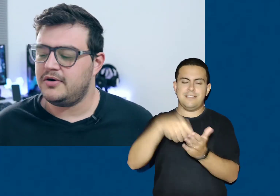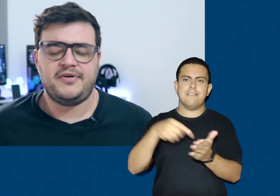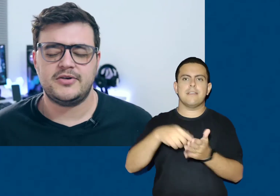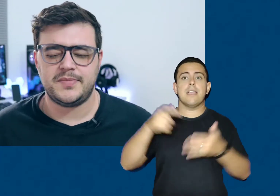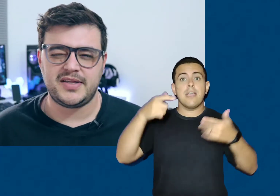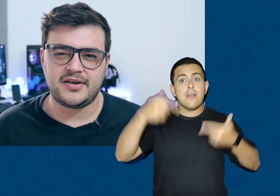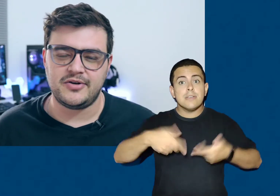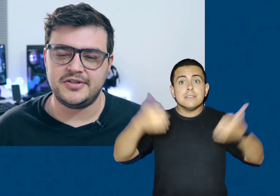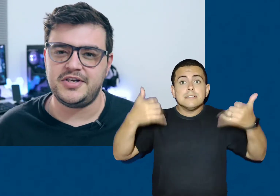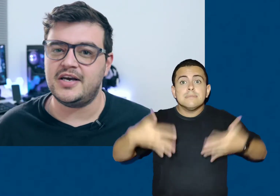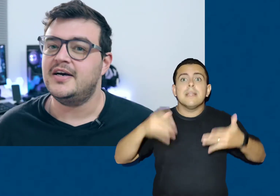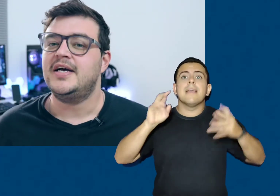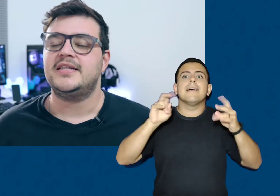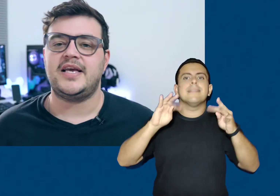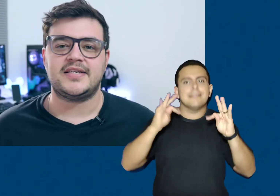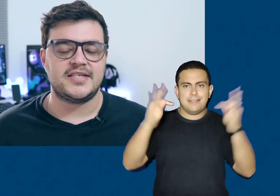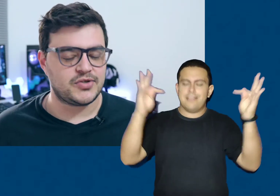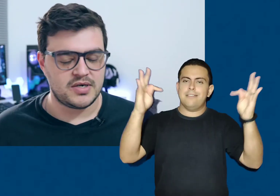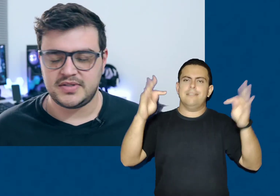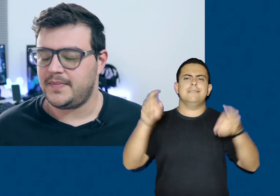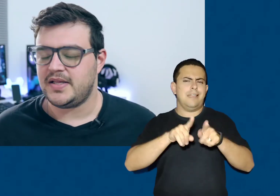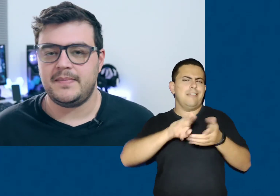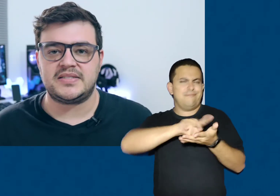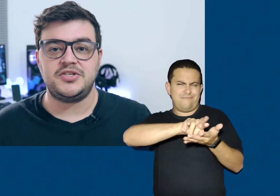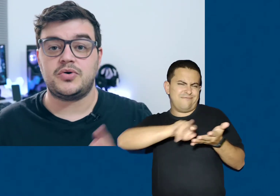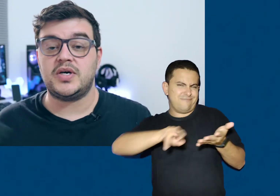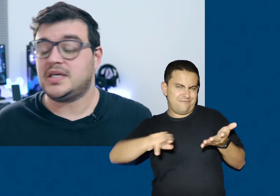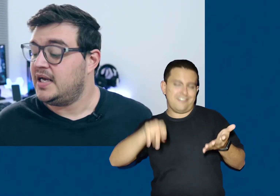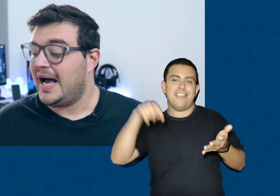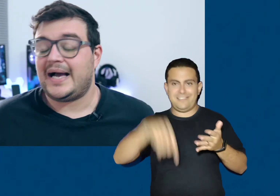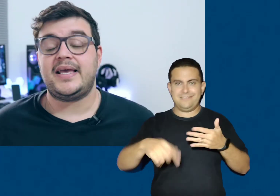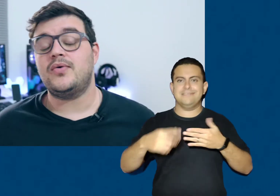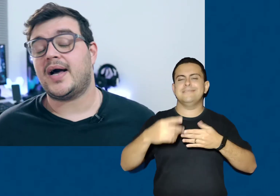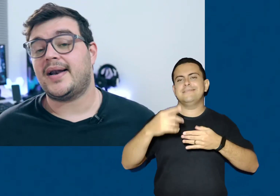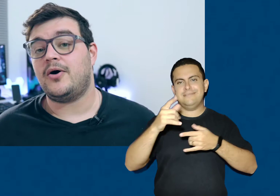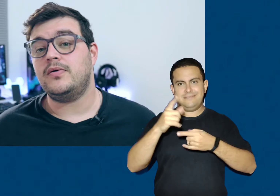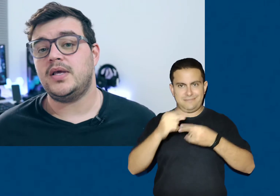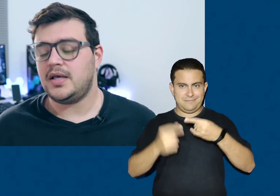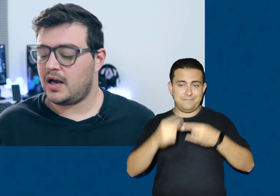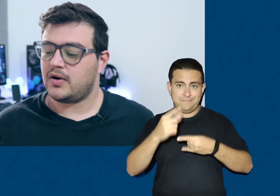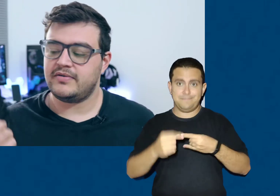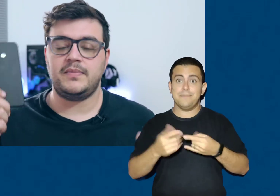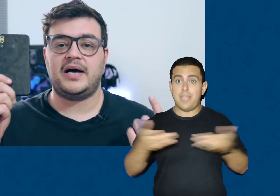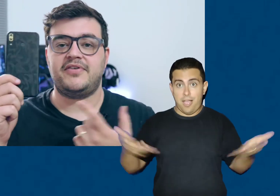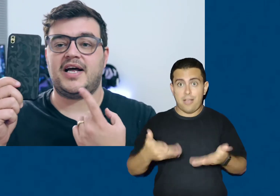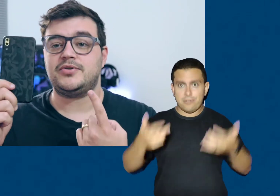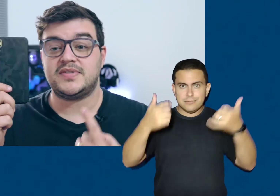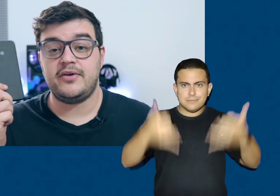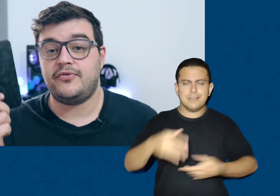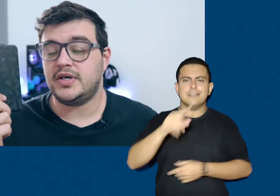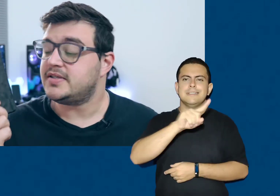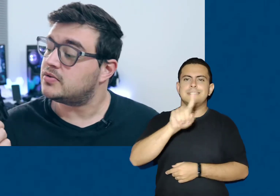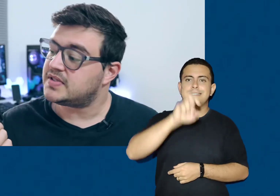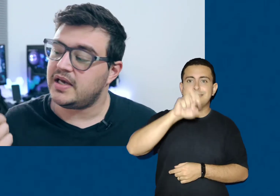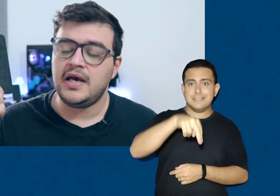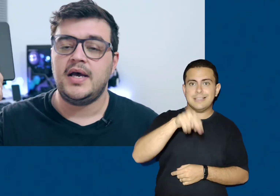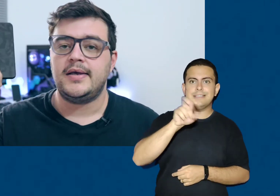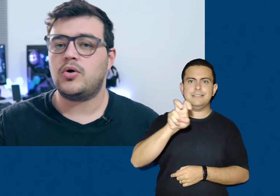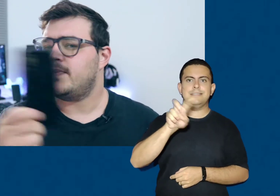aqui. Eu falo sobre tecnologia, tem acessórios também, tem bastante coisa aqui no canal. E agora vamos lá falar do Zenfone 5Z e eu